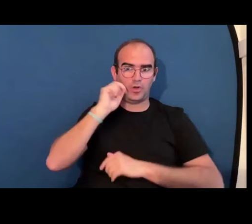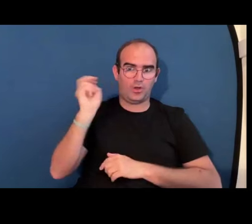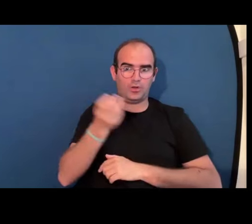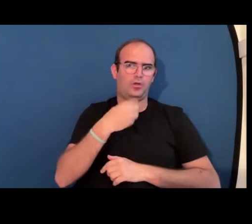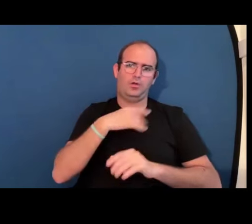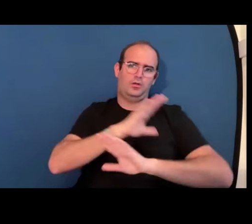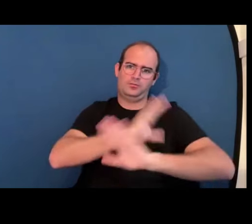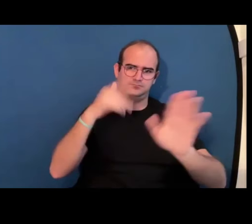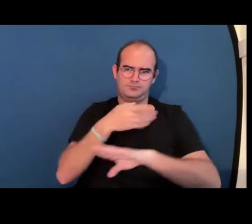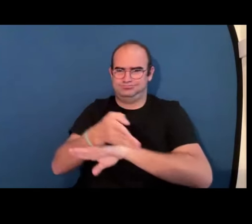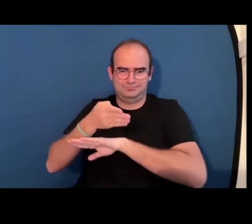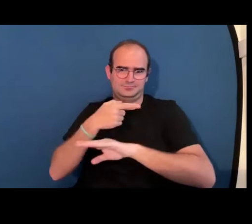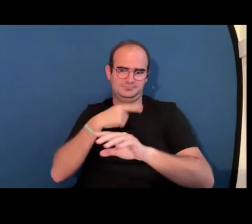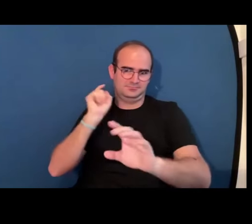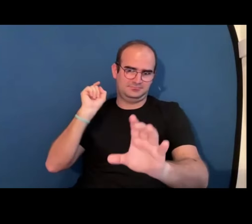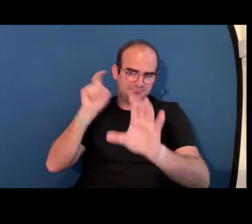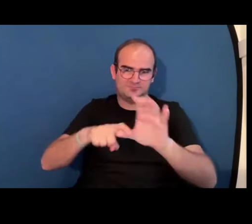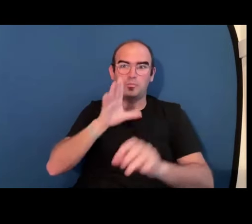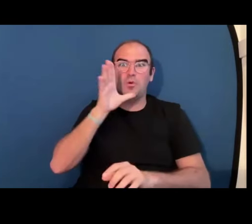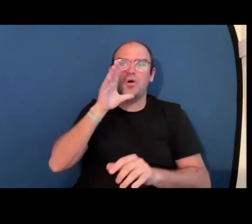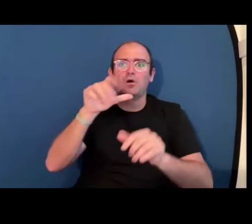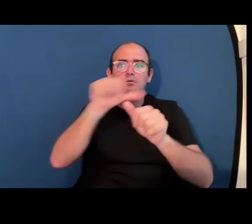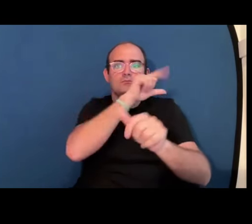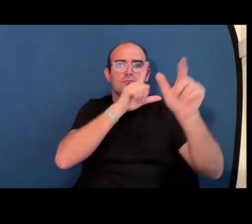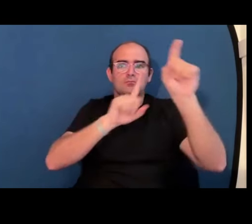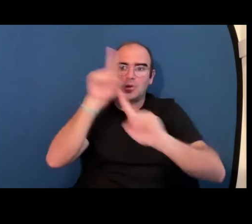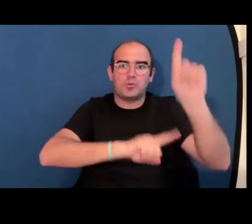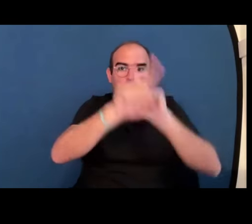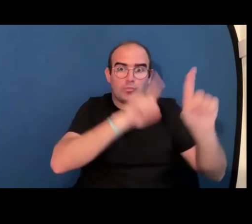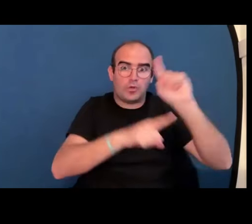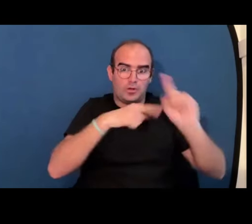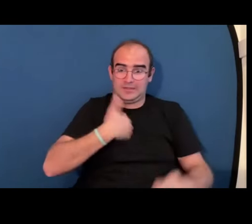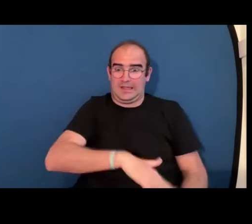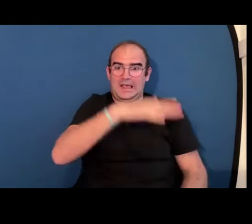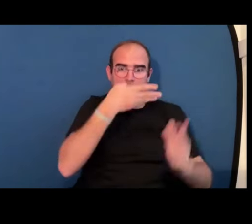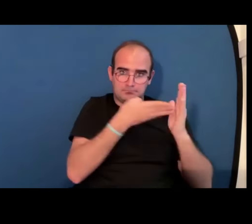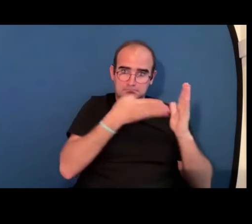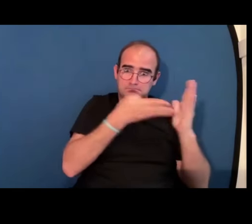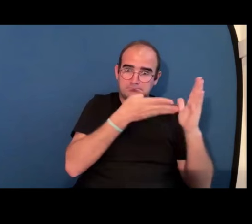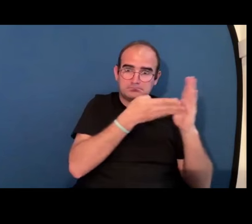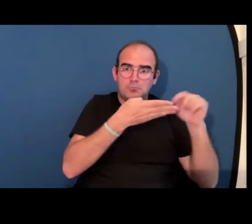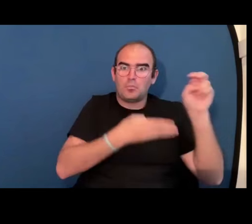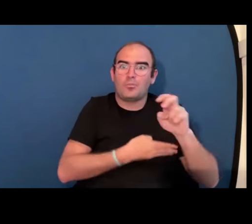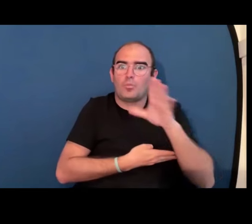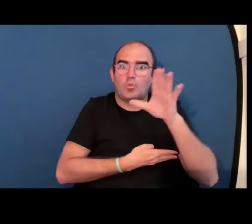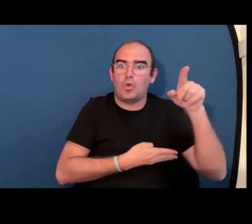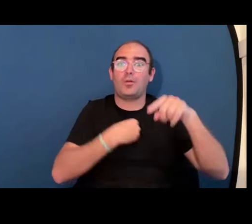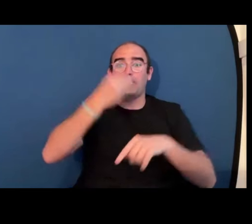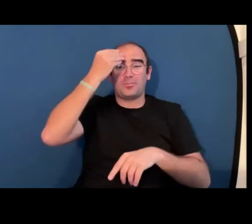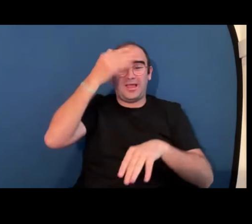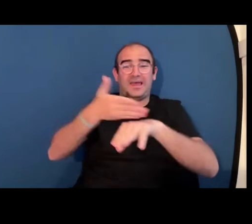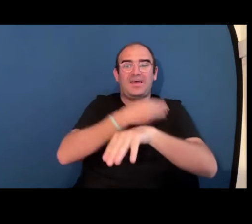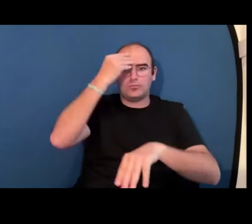a partir de ahí realicé un máster de recursos humanos y me di cuenta de que era lo mío porque con anterioridad pues ya